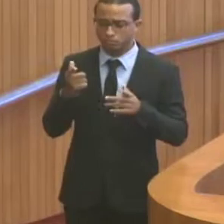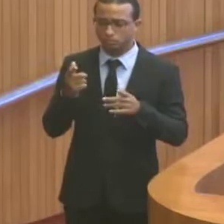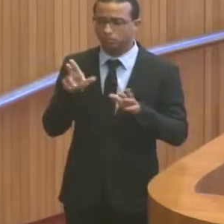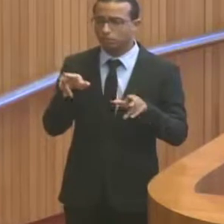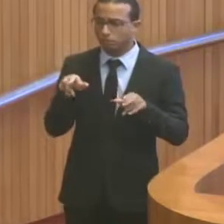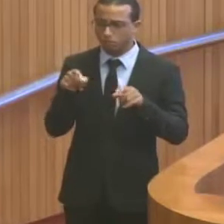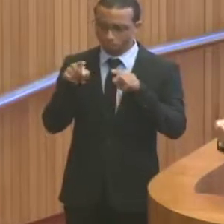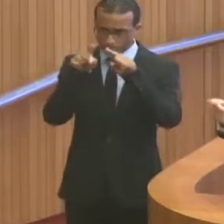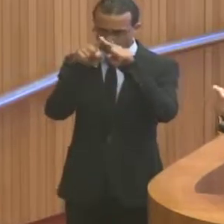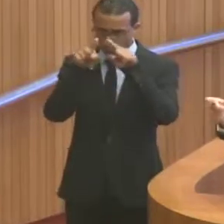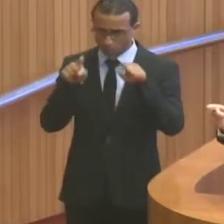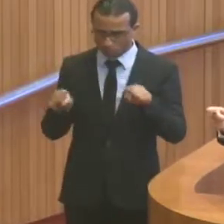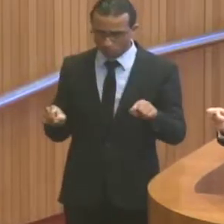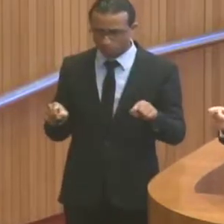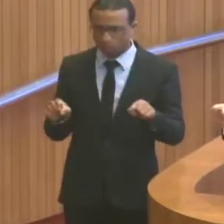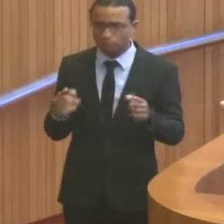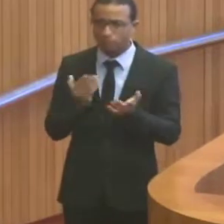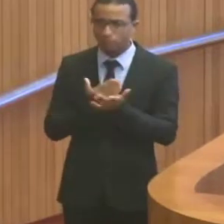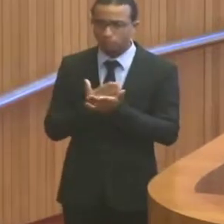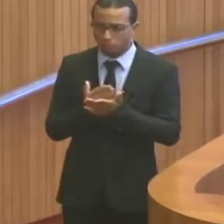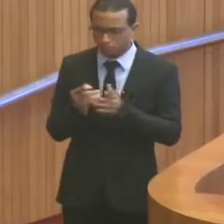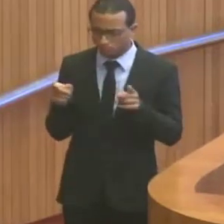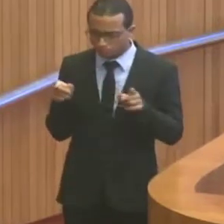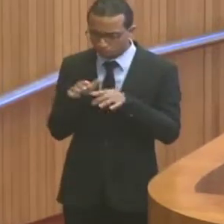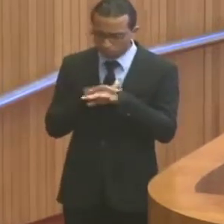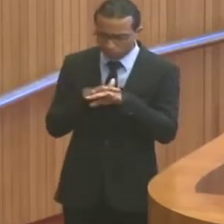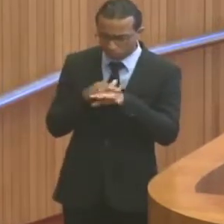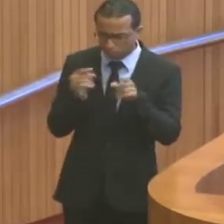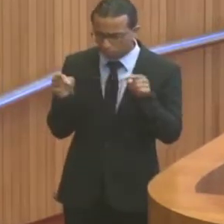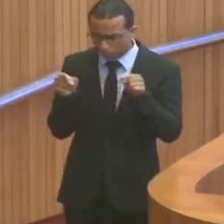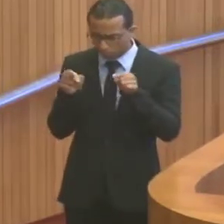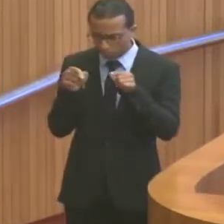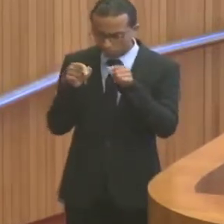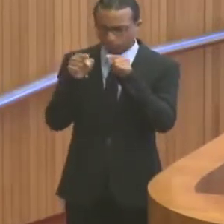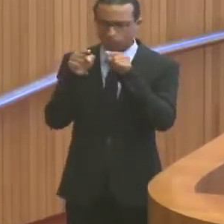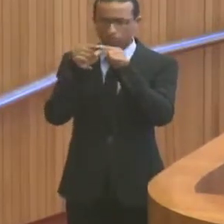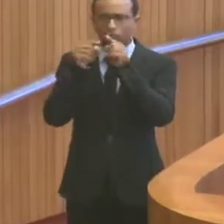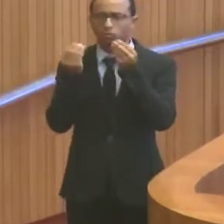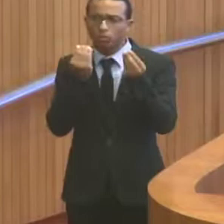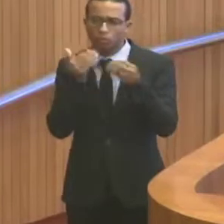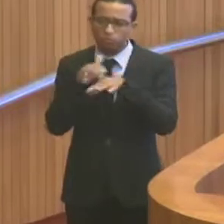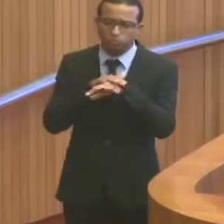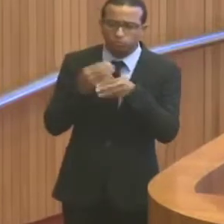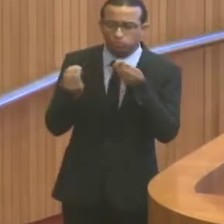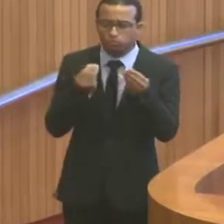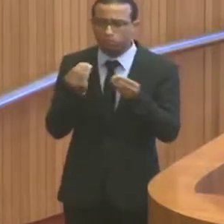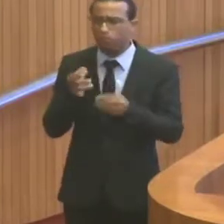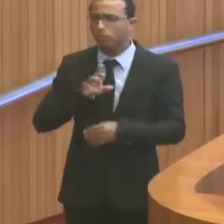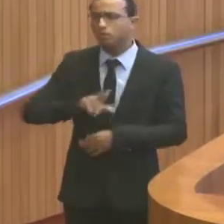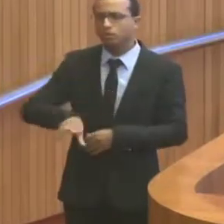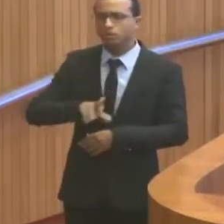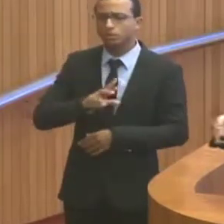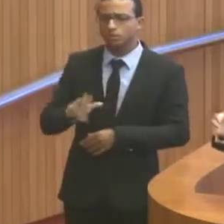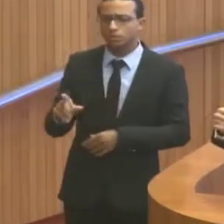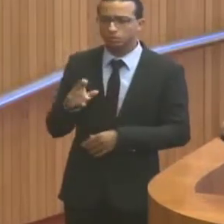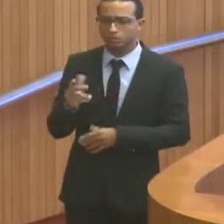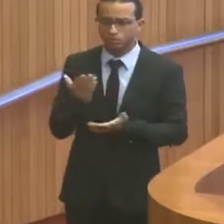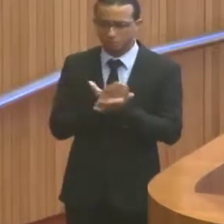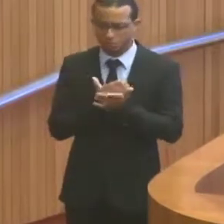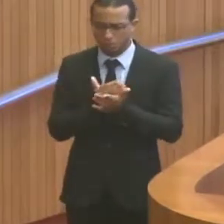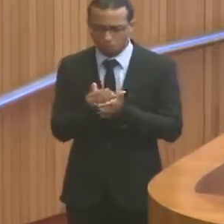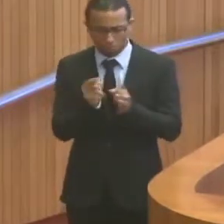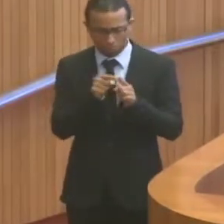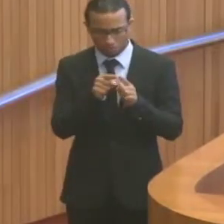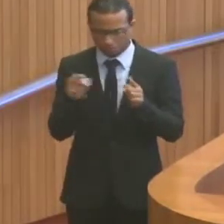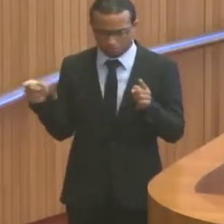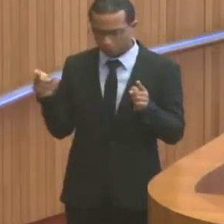trapézio. Se começa assim, vai se negociando até chegar a consenso. Não é um trapézio onde você começa e